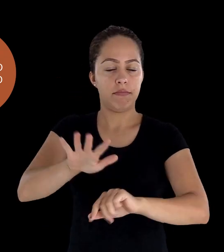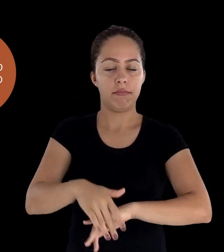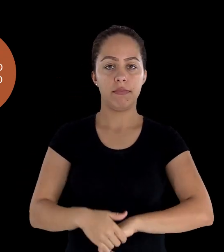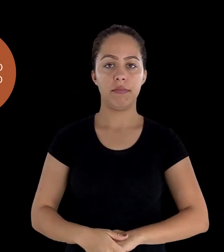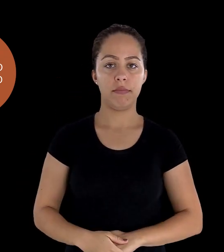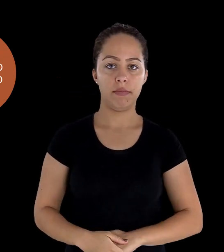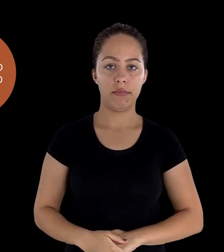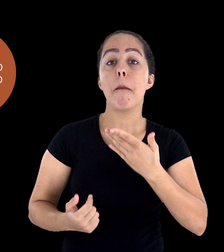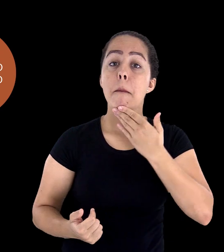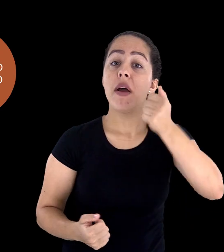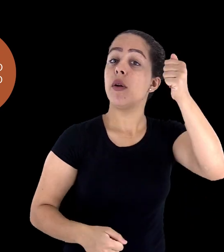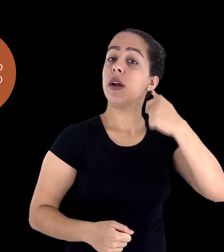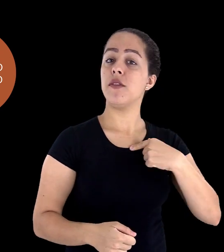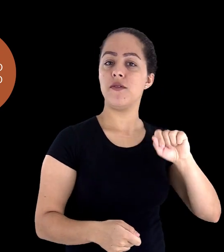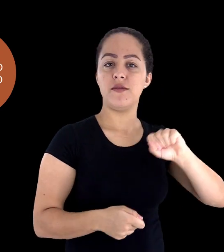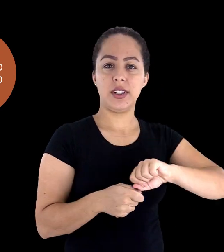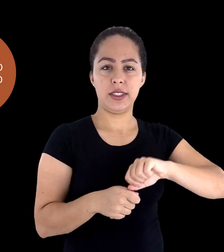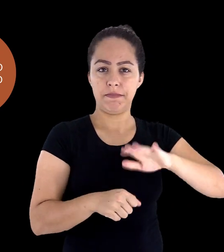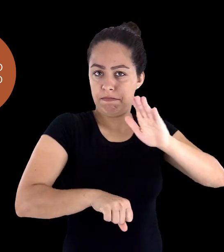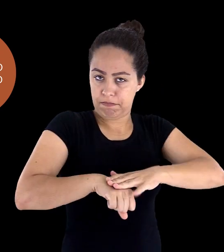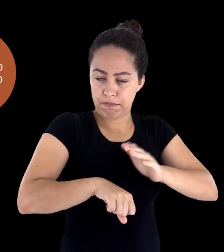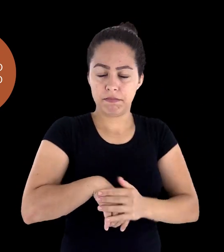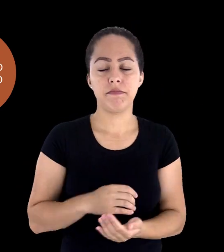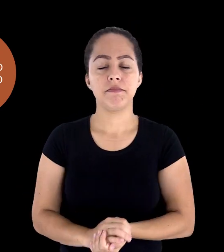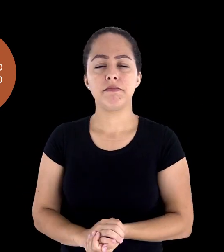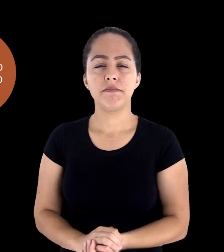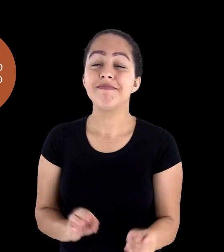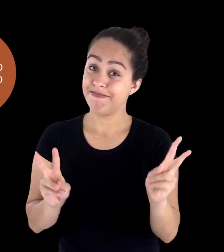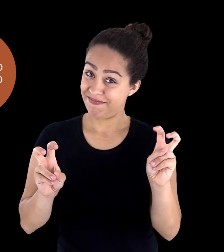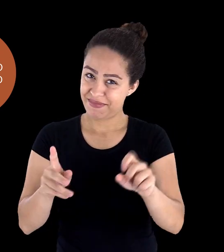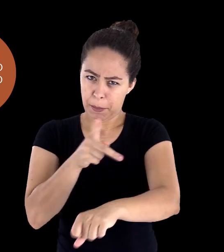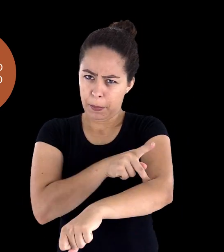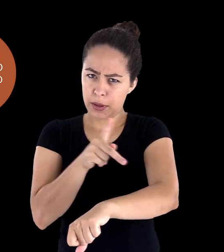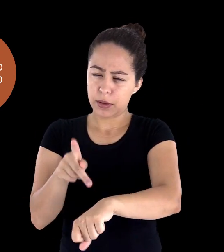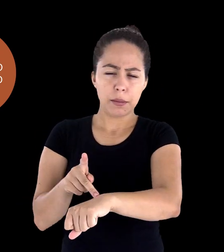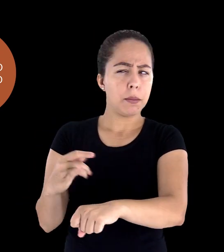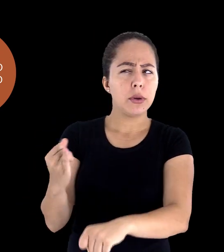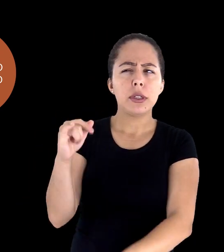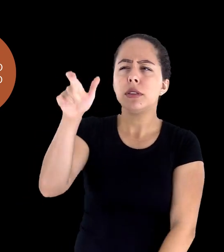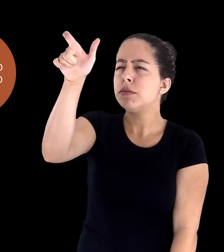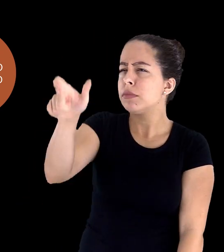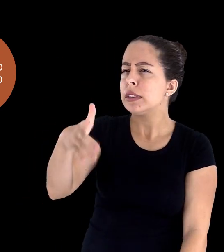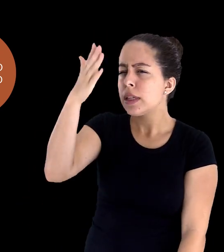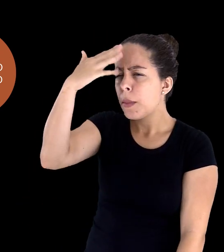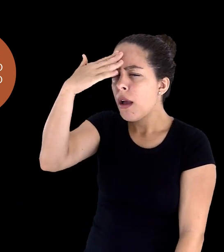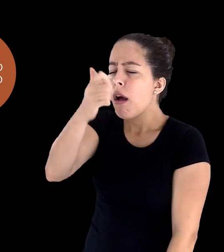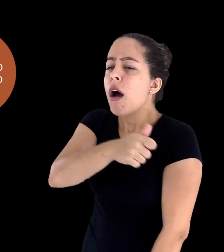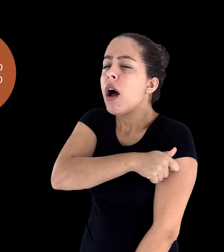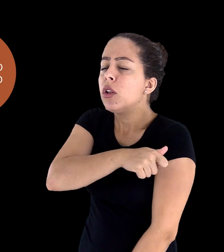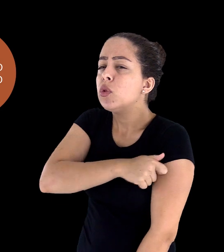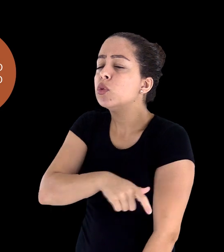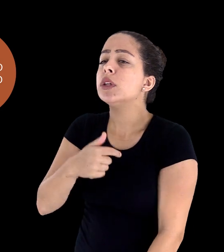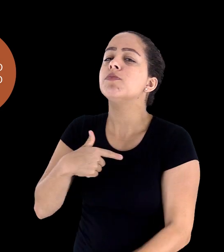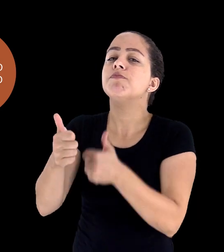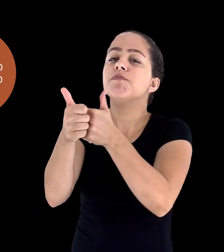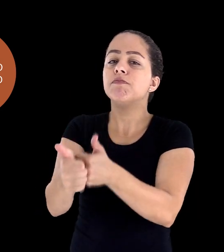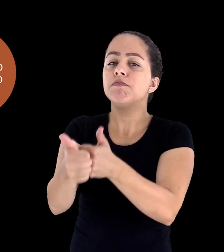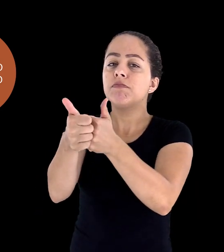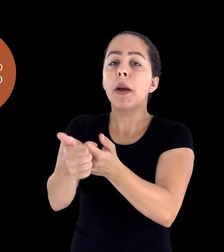E do ponto de vista pedagógico, ele precisa saber fazer um bom acompanhamento, mediar bem e